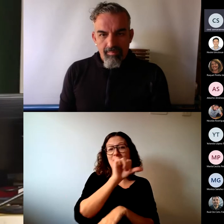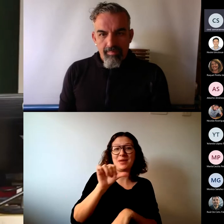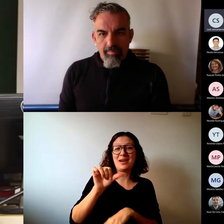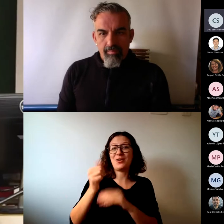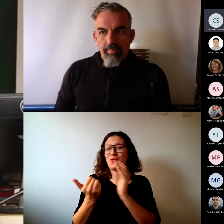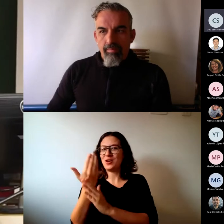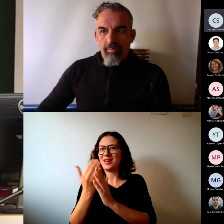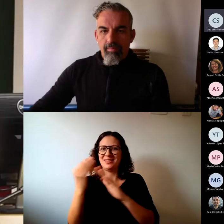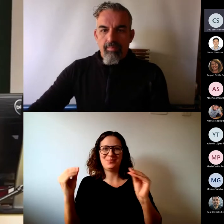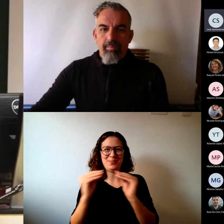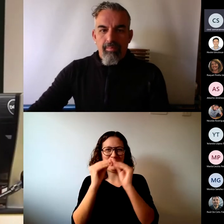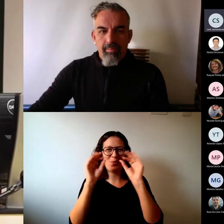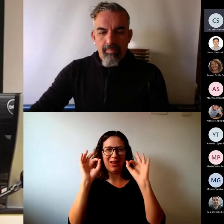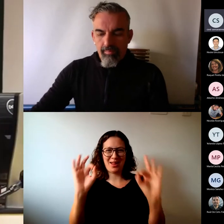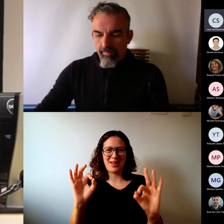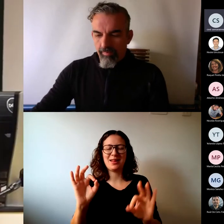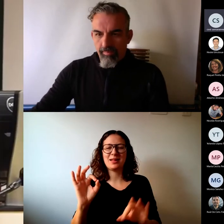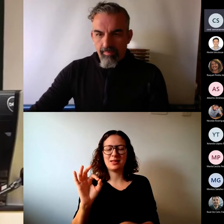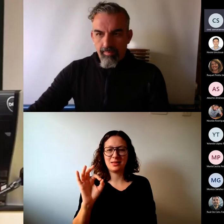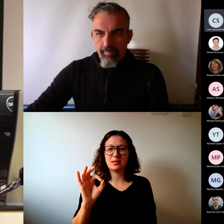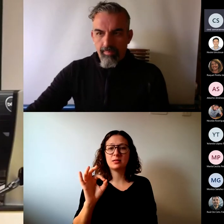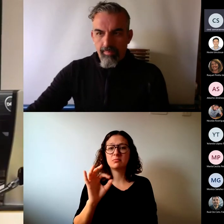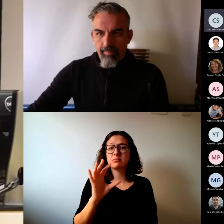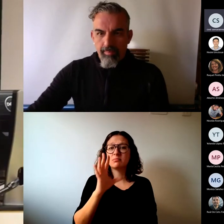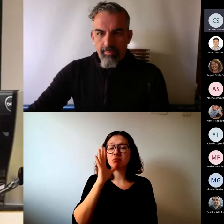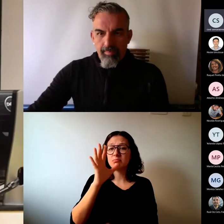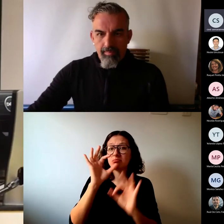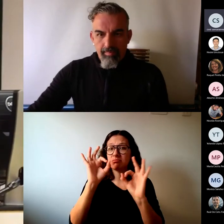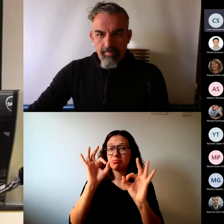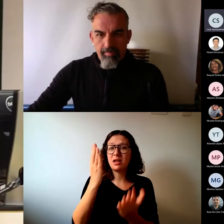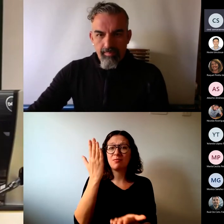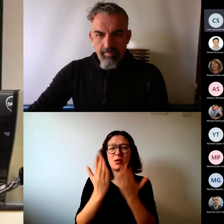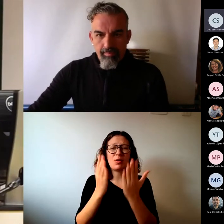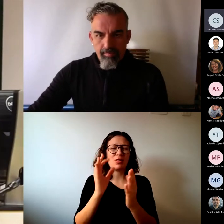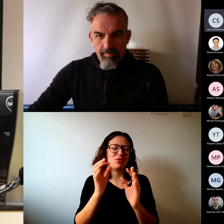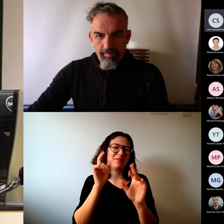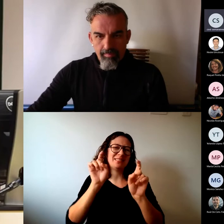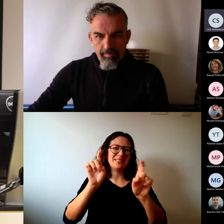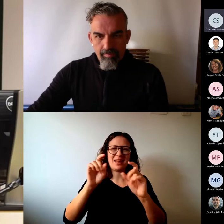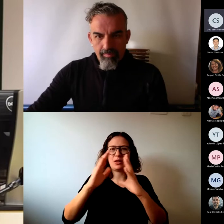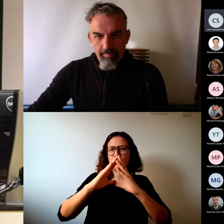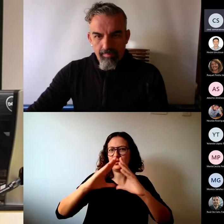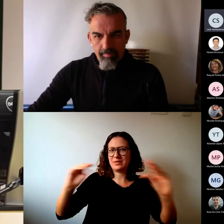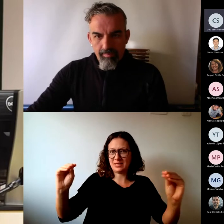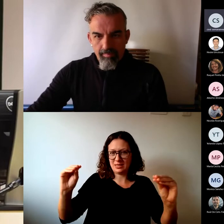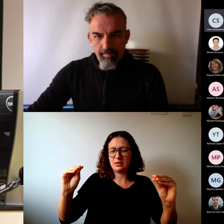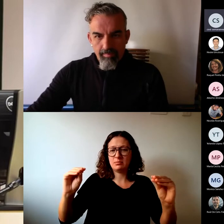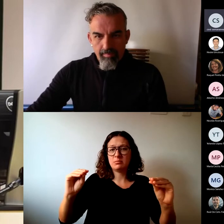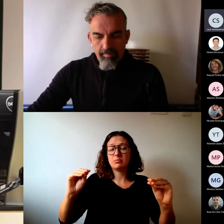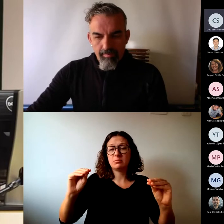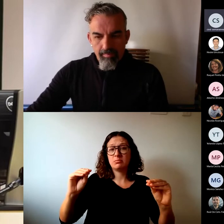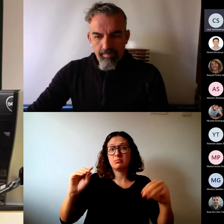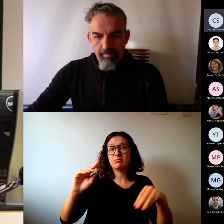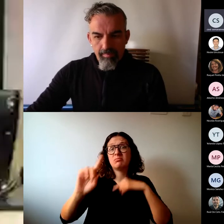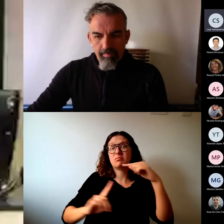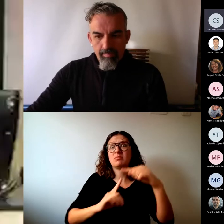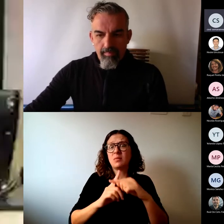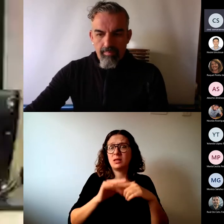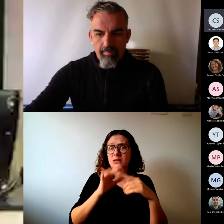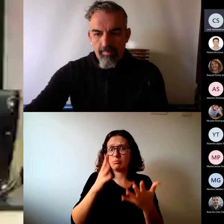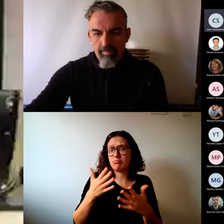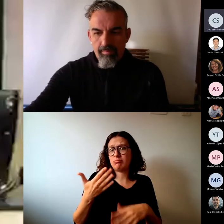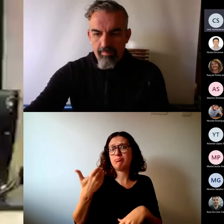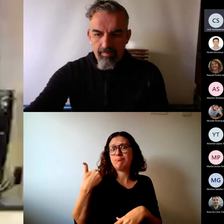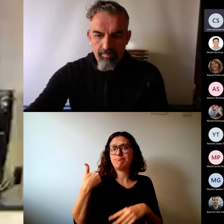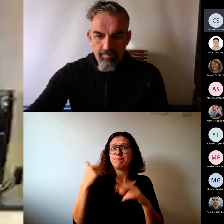porque habla mucho de la evaluación en la enseñanza universitaria y más aún después de haber tenido que adaptar los modelos, un